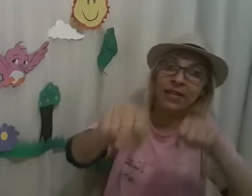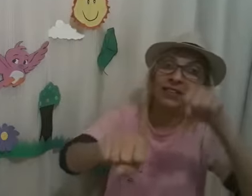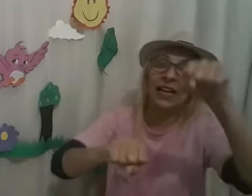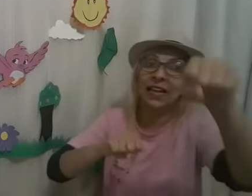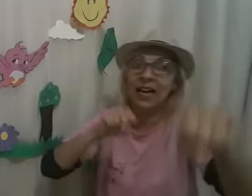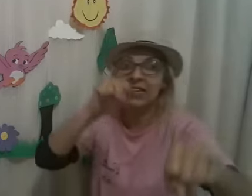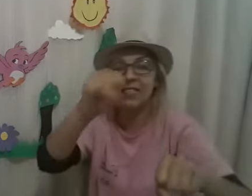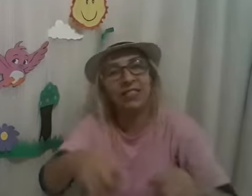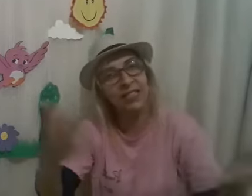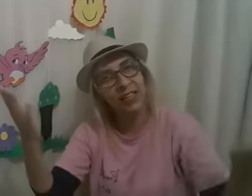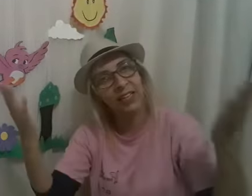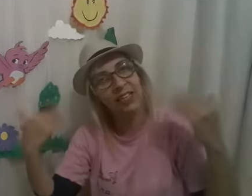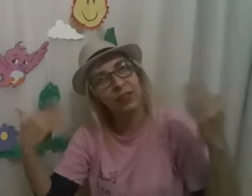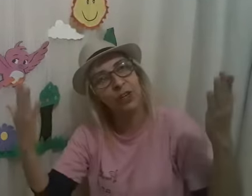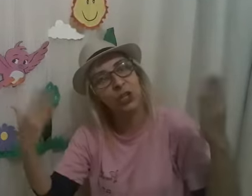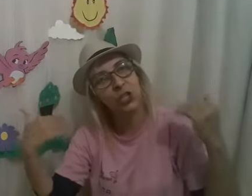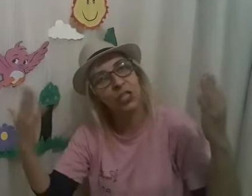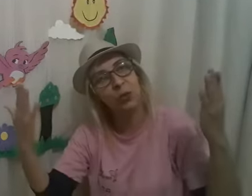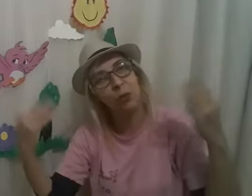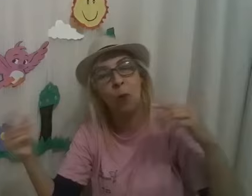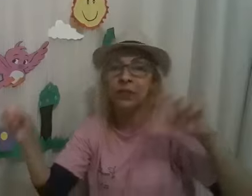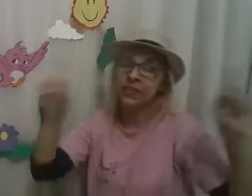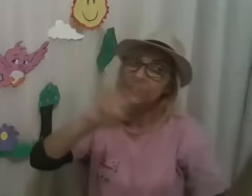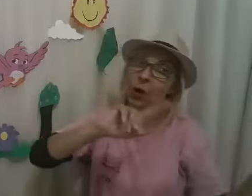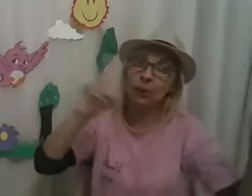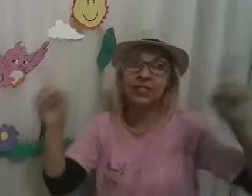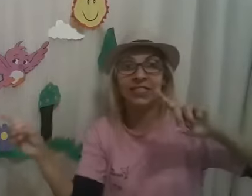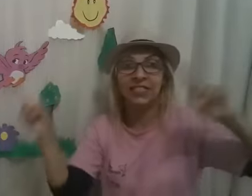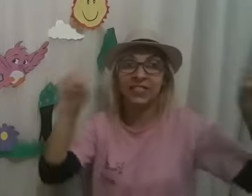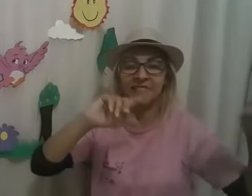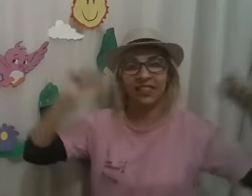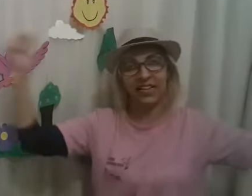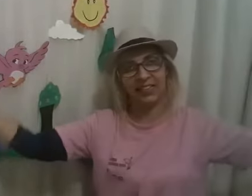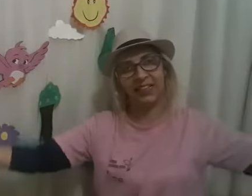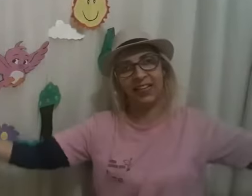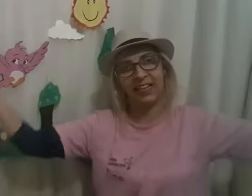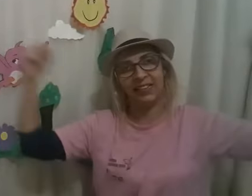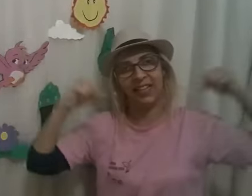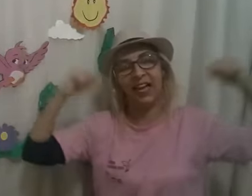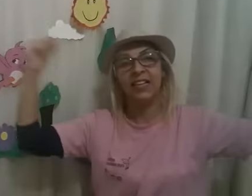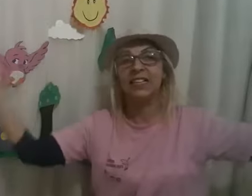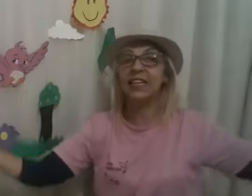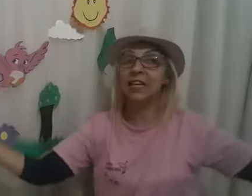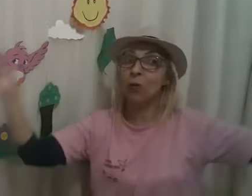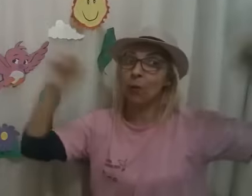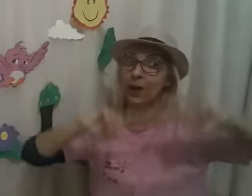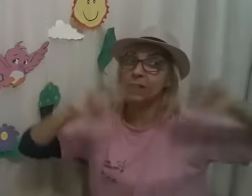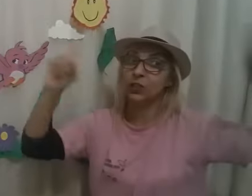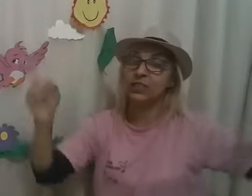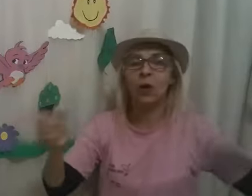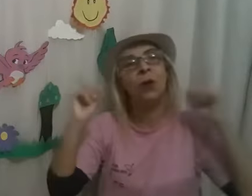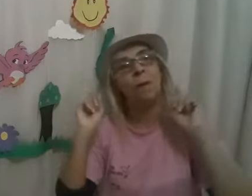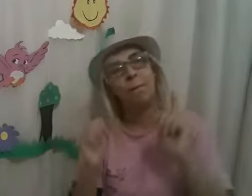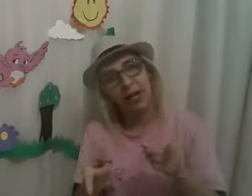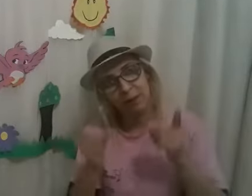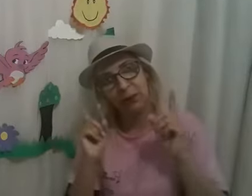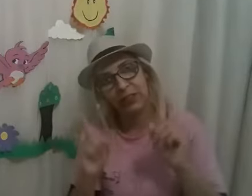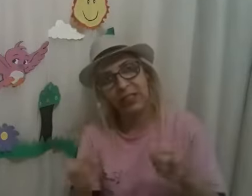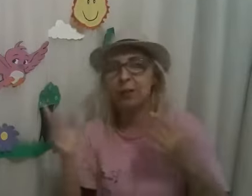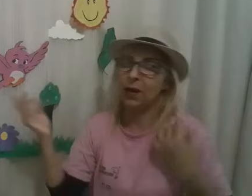pedalar e sinta que ventinho bom. Não precisa ser atleta, nem competição, para poder me